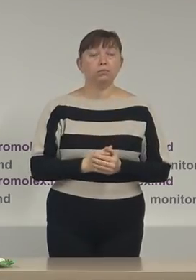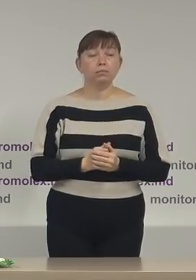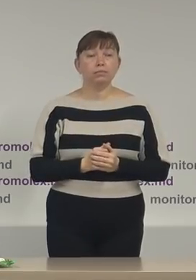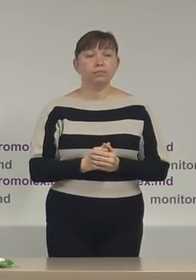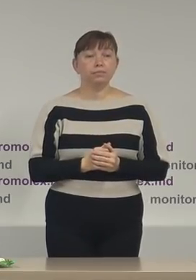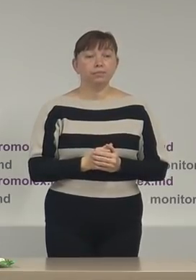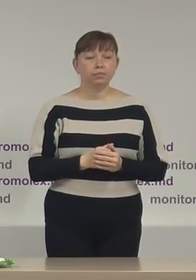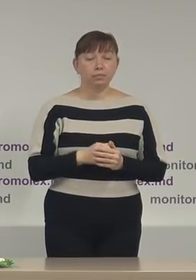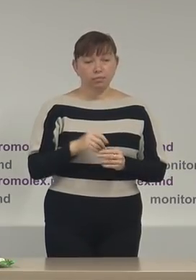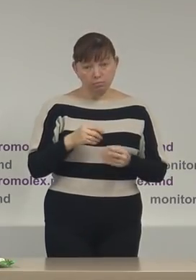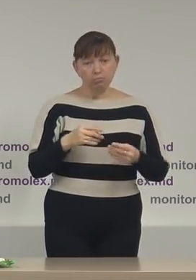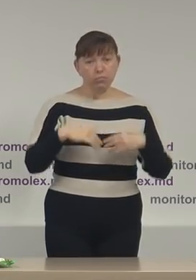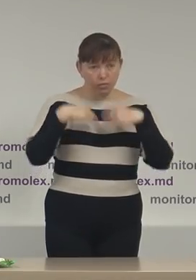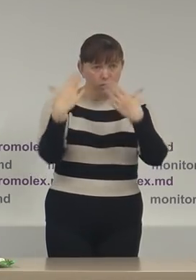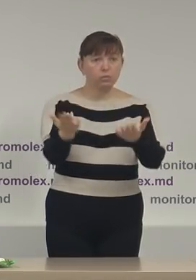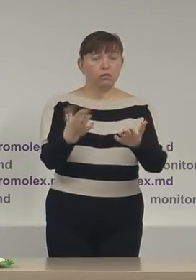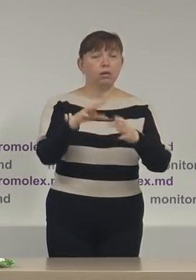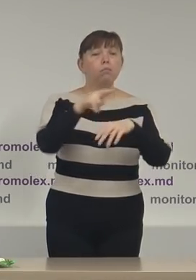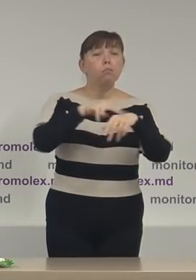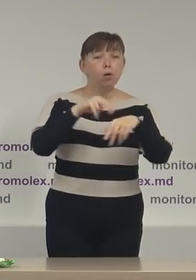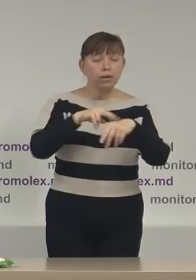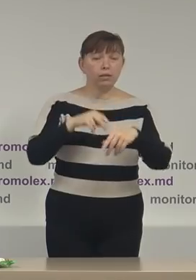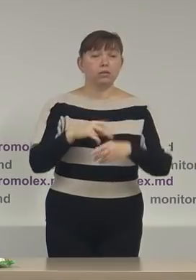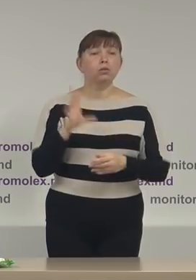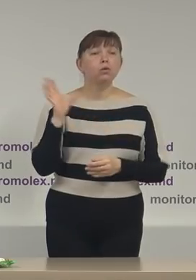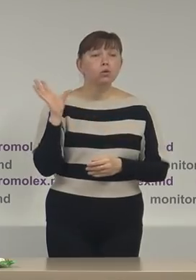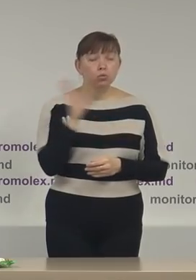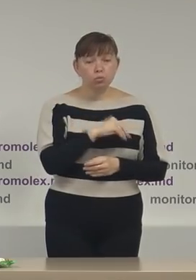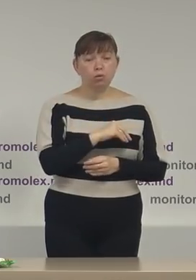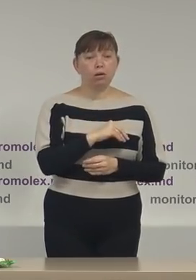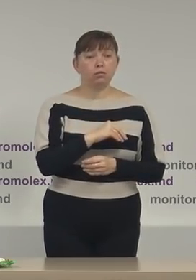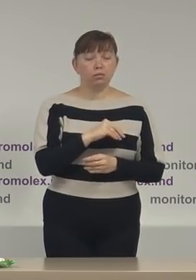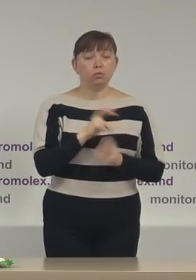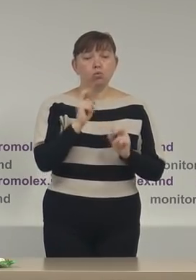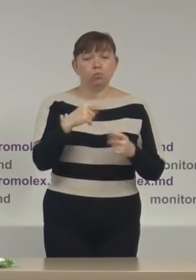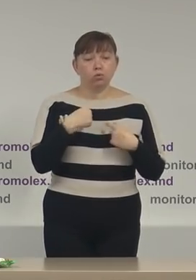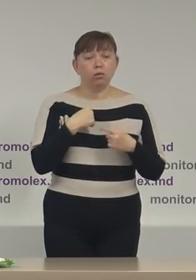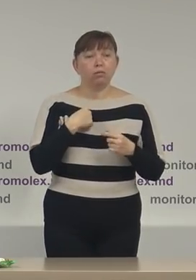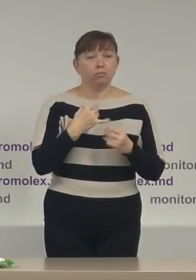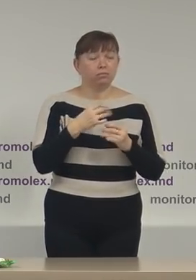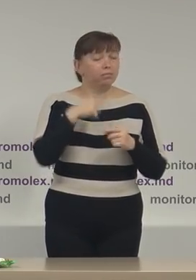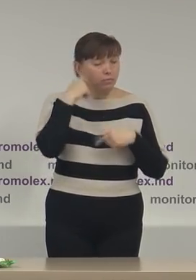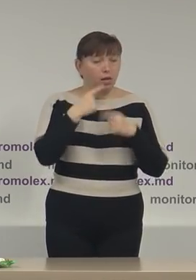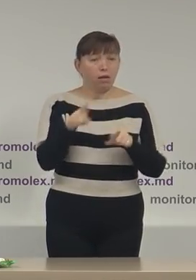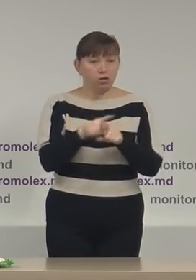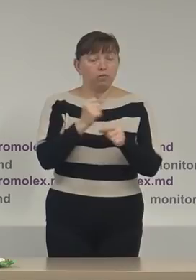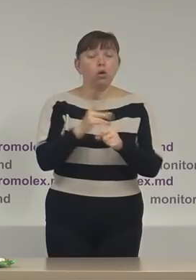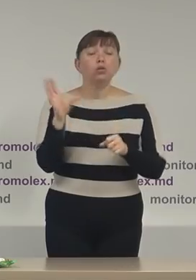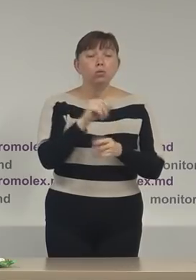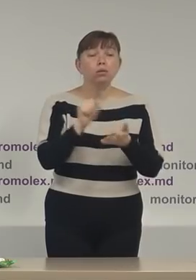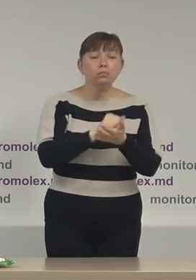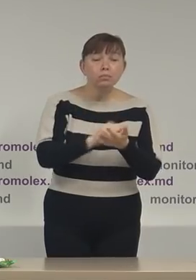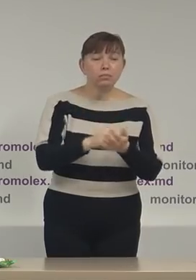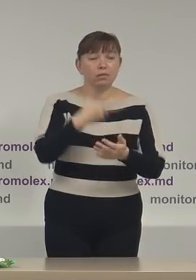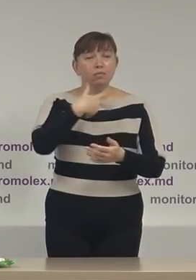să punem la dispoziție organelor de drept așa cum am făcut întotdeauna toate materialele pe